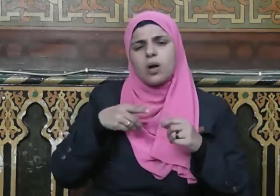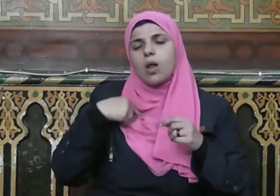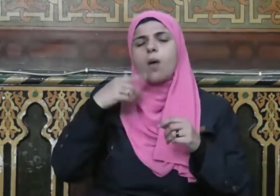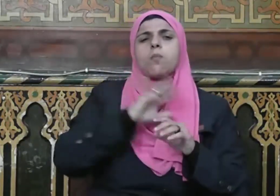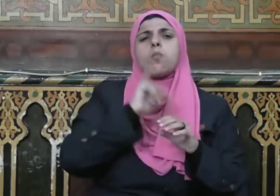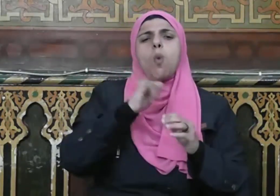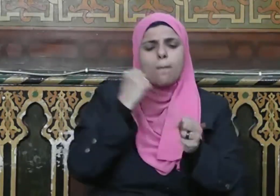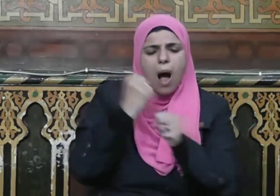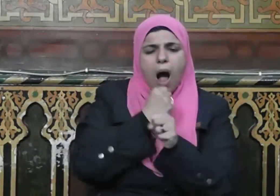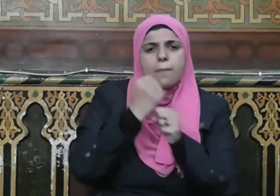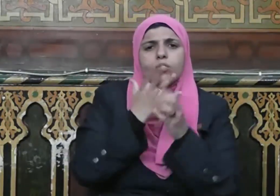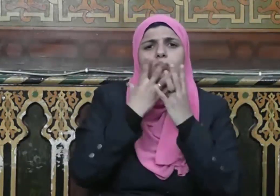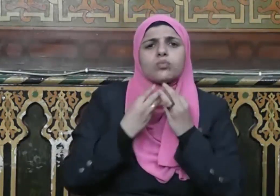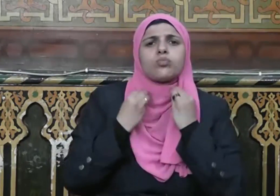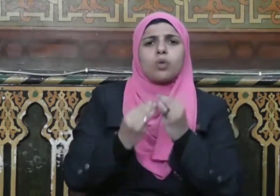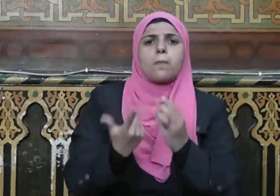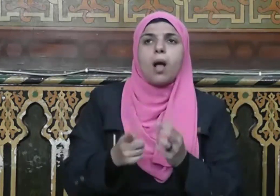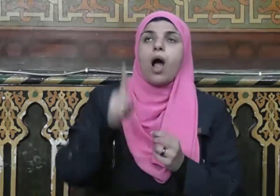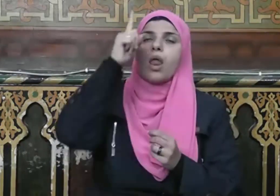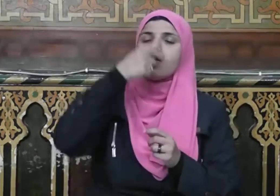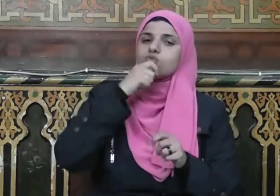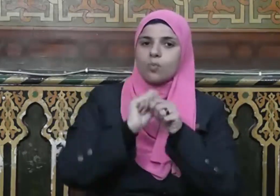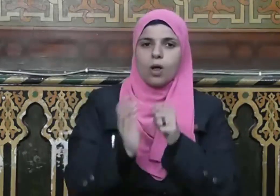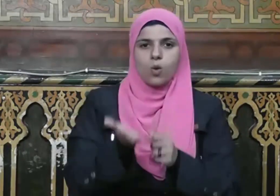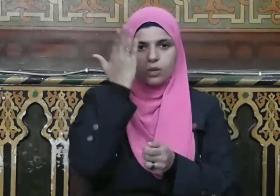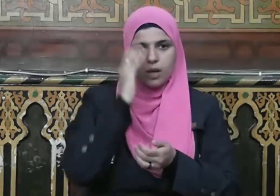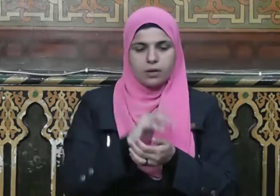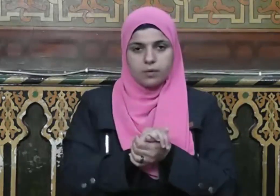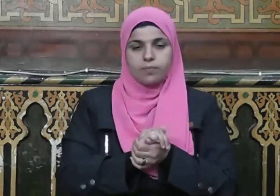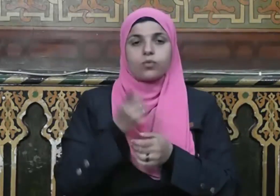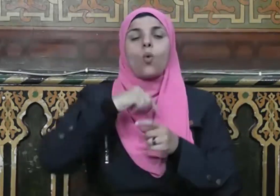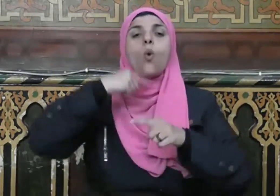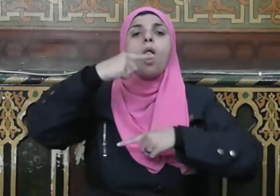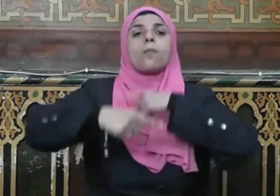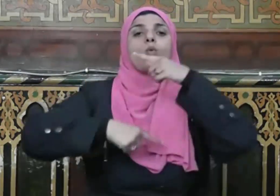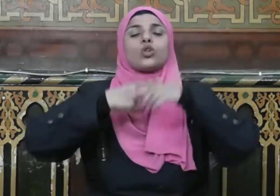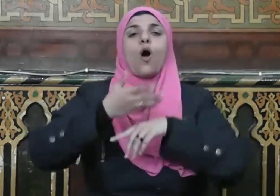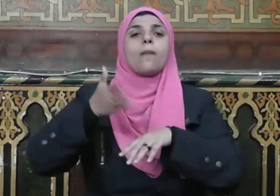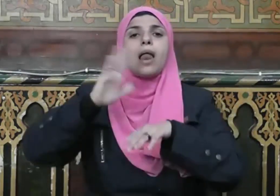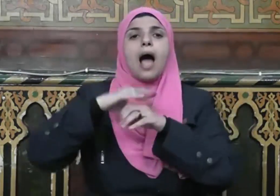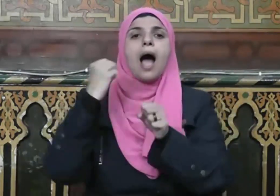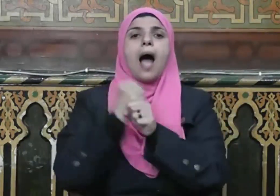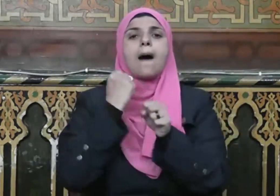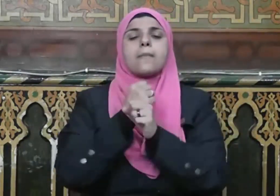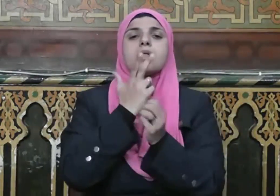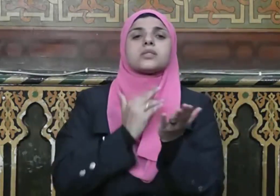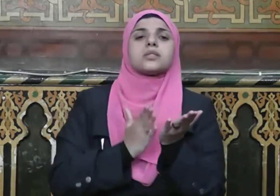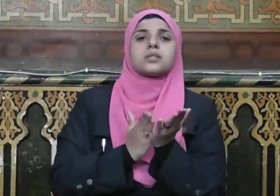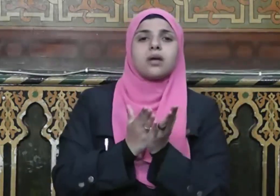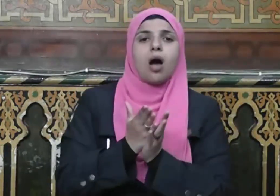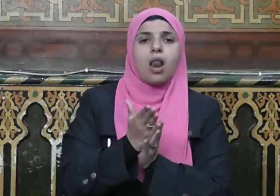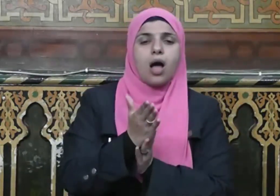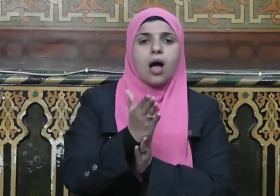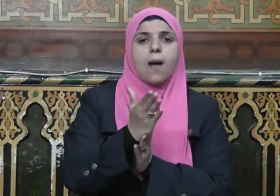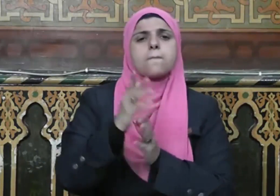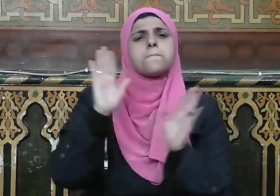الله عز وجل والمداومة على العمل الصالح من أحب